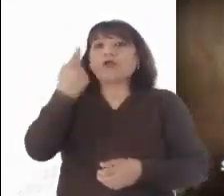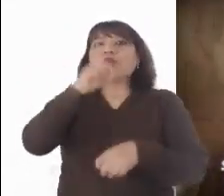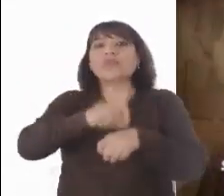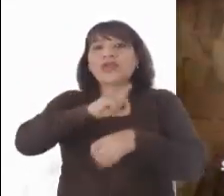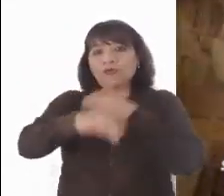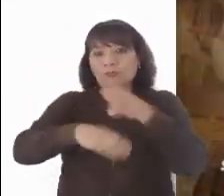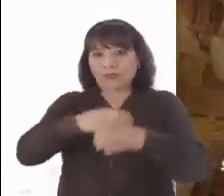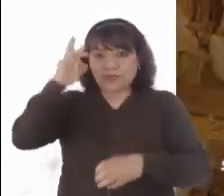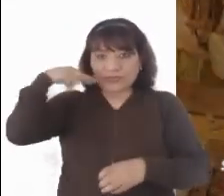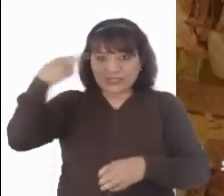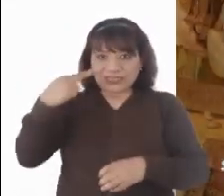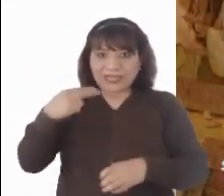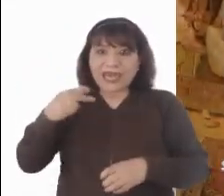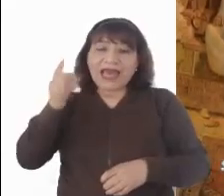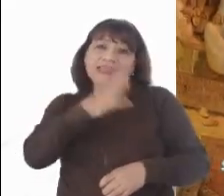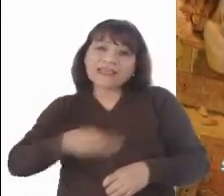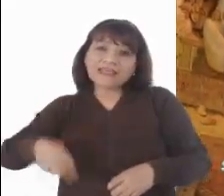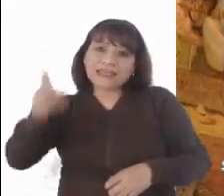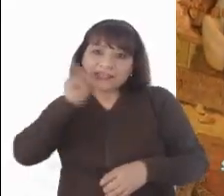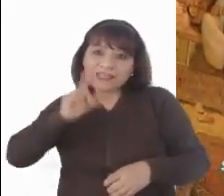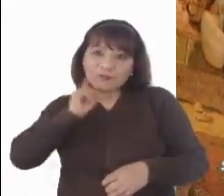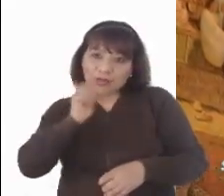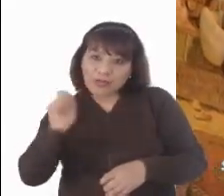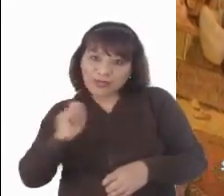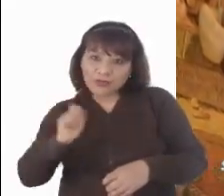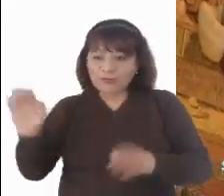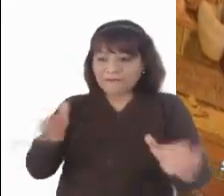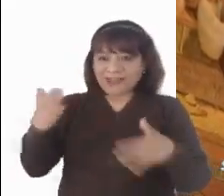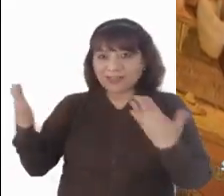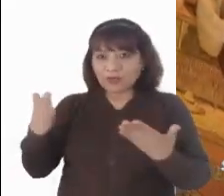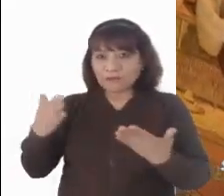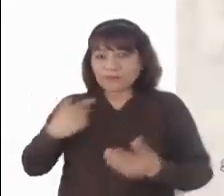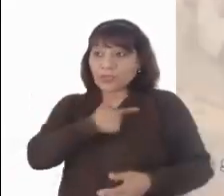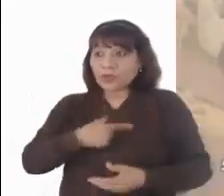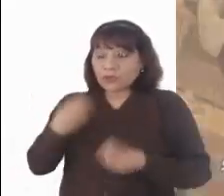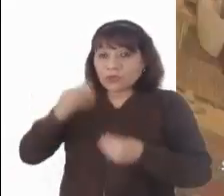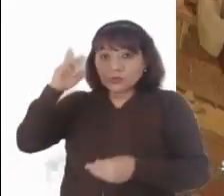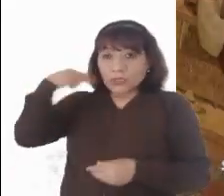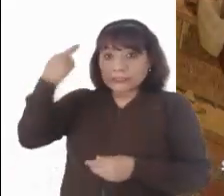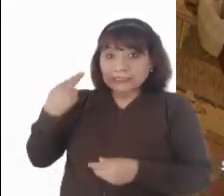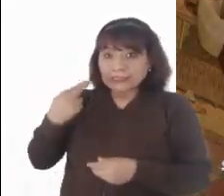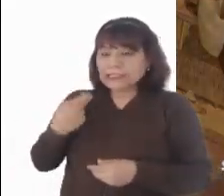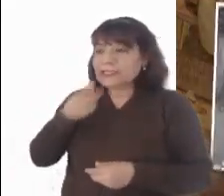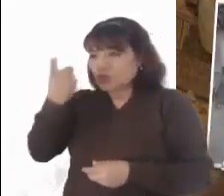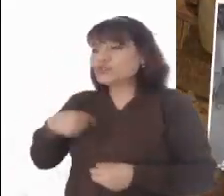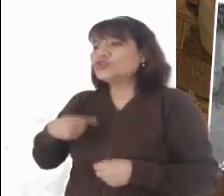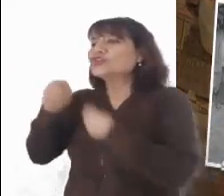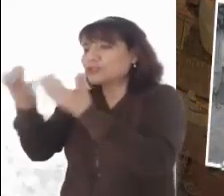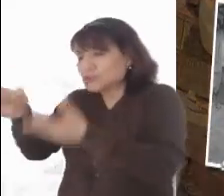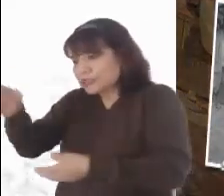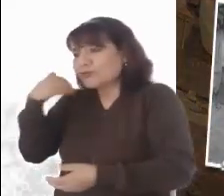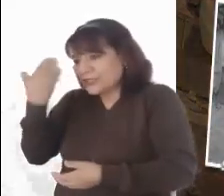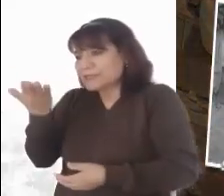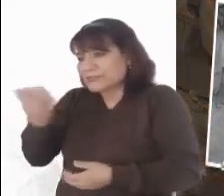todos y le gustó tanto Herodes que juró darle lo que le pidiera. Ella, aconsejada por su madre, le dijo,